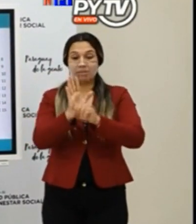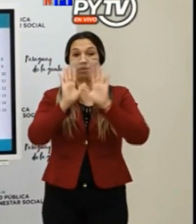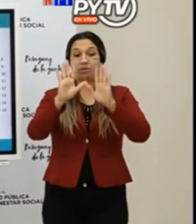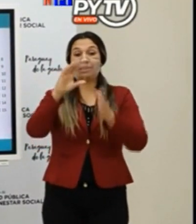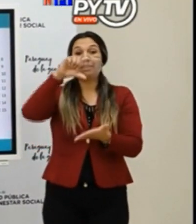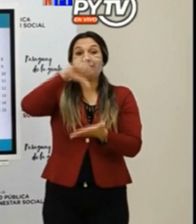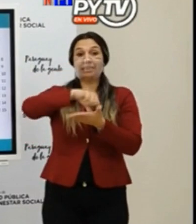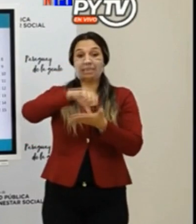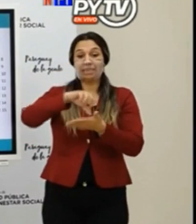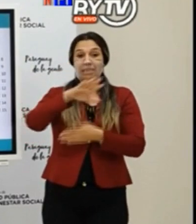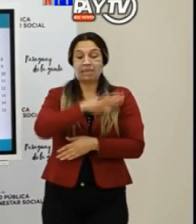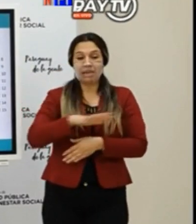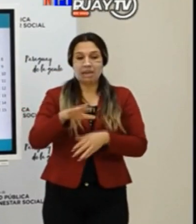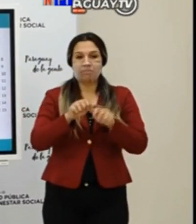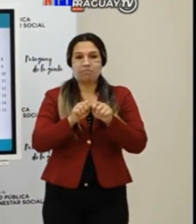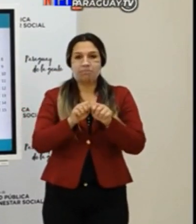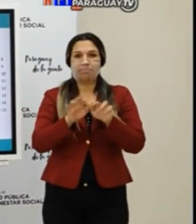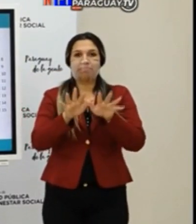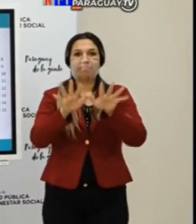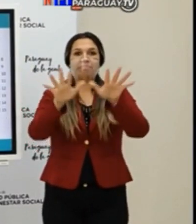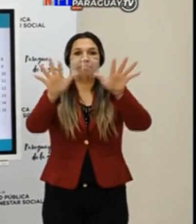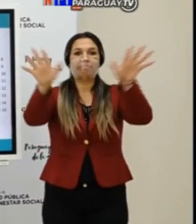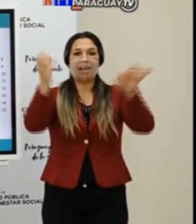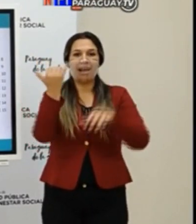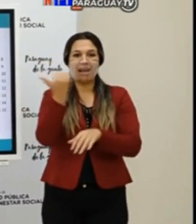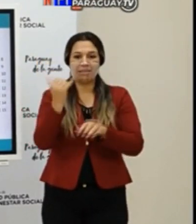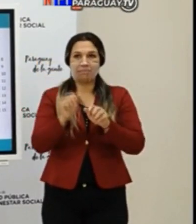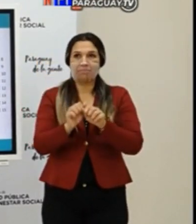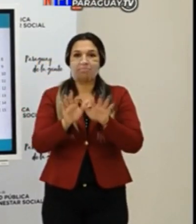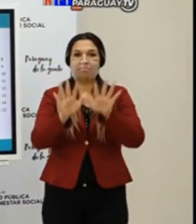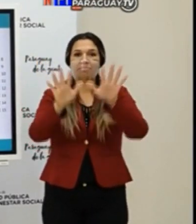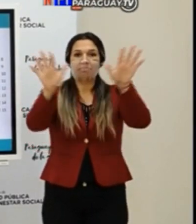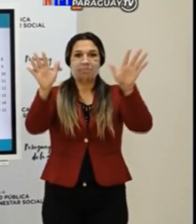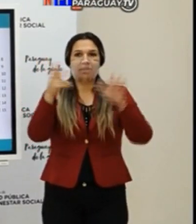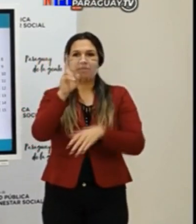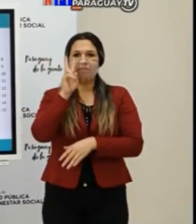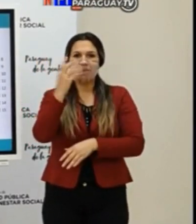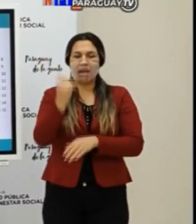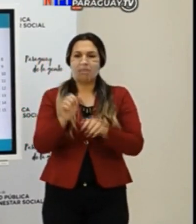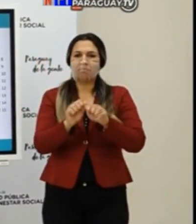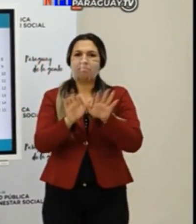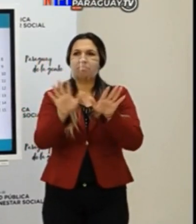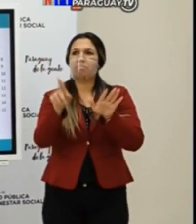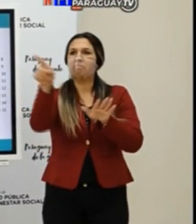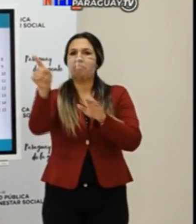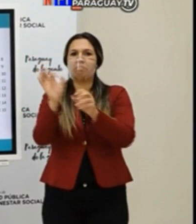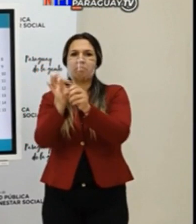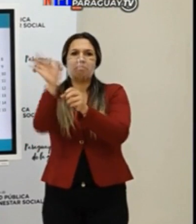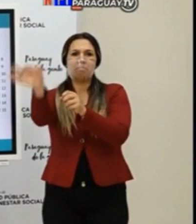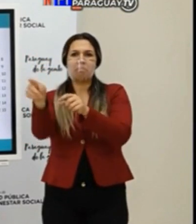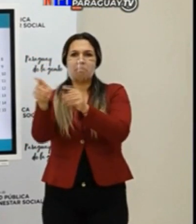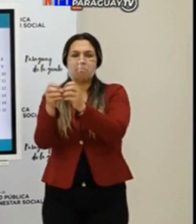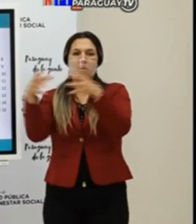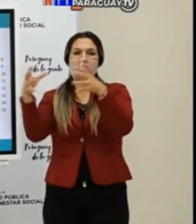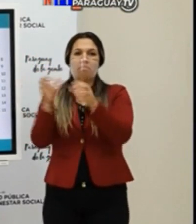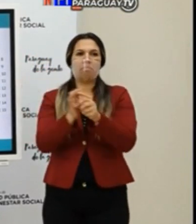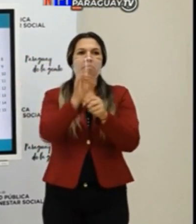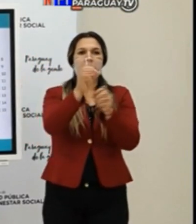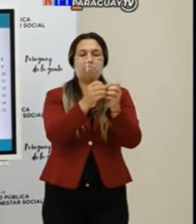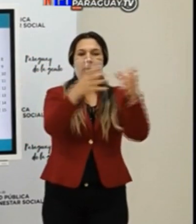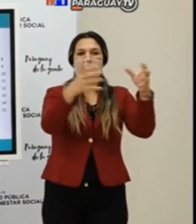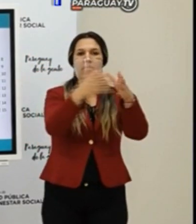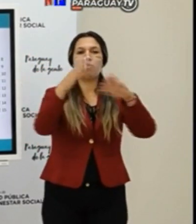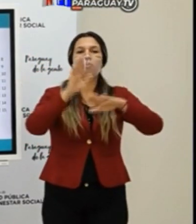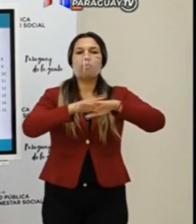nacional, prácticamente es que se disemina al resto del país. Estamos viendo brotes en otras regiones del país muy relacionados a